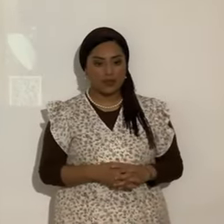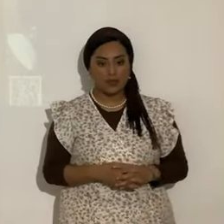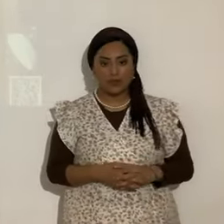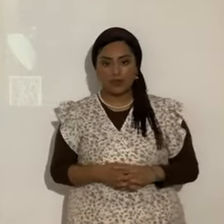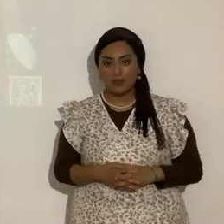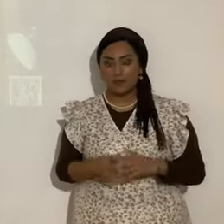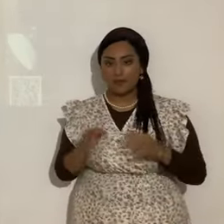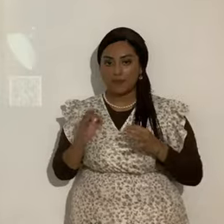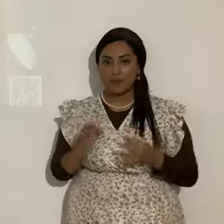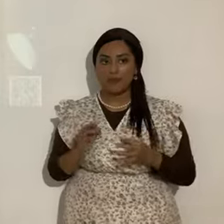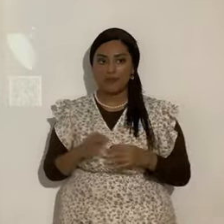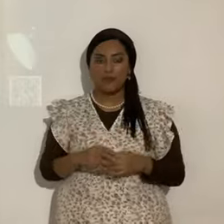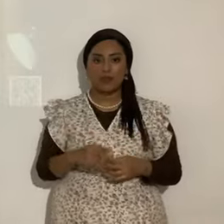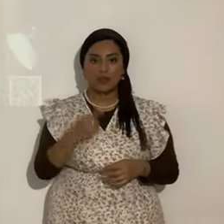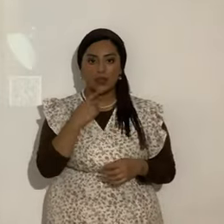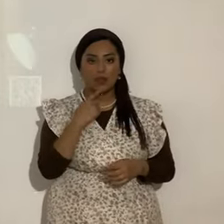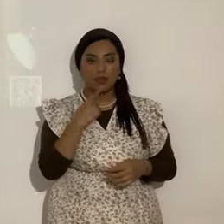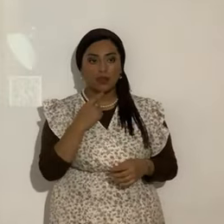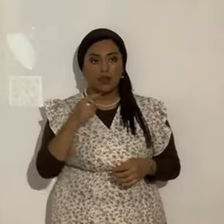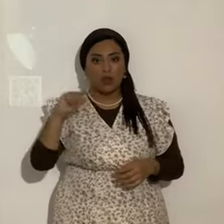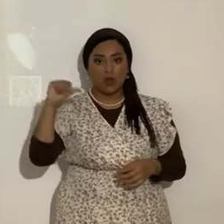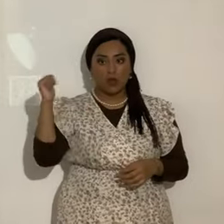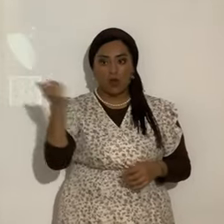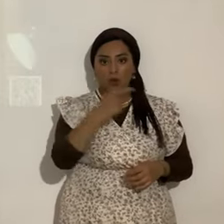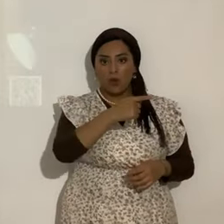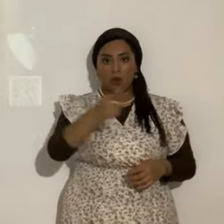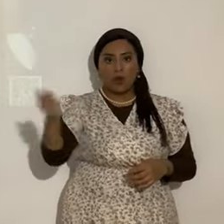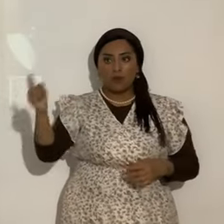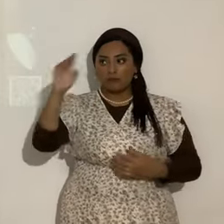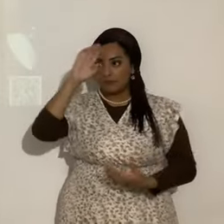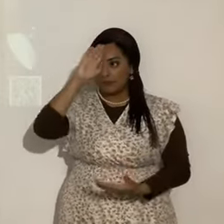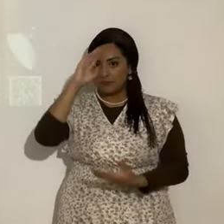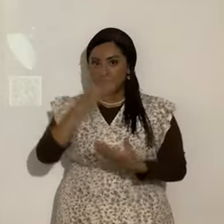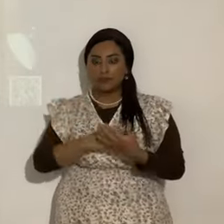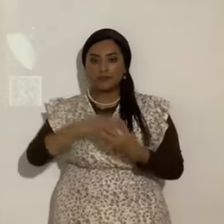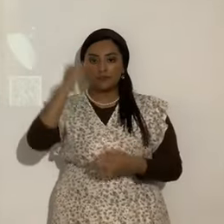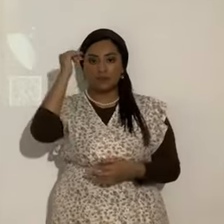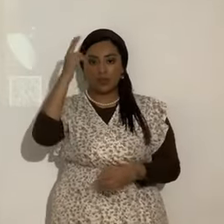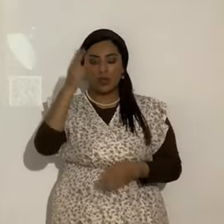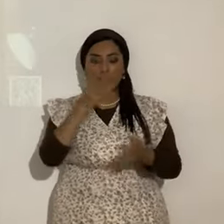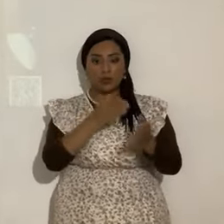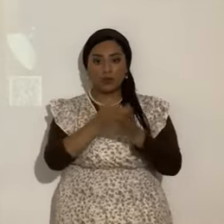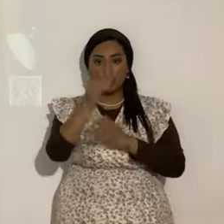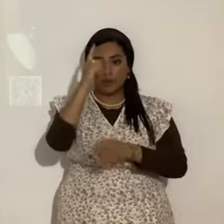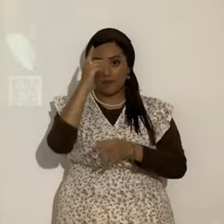Perfecto. Dice, pues todos sois hijos de Yahweh, por la fe en Yahshua el Mesías.